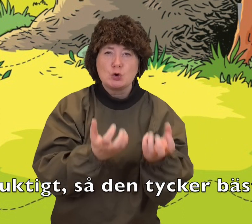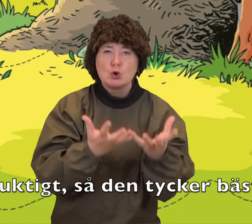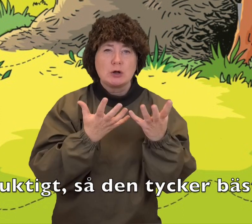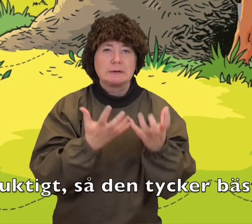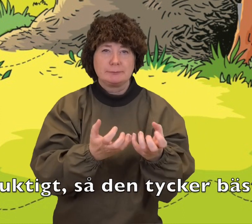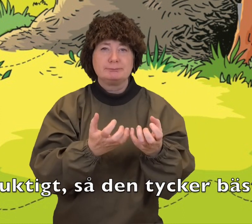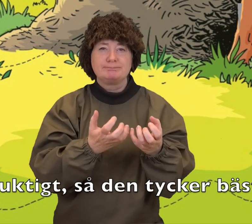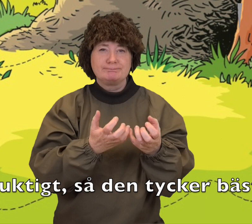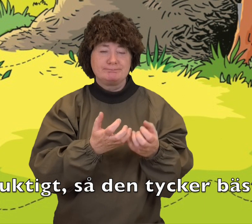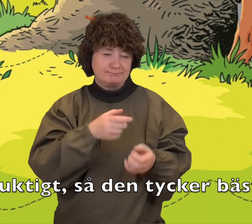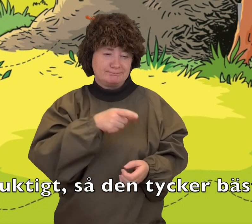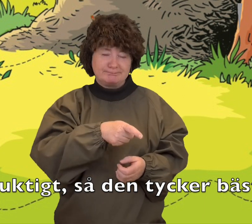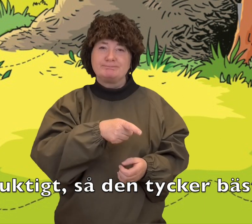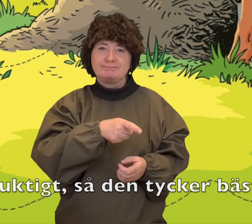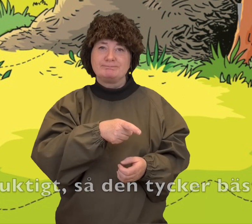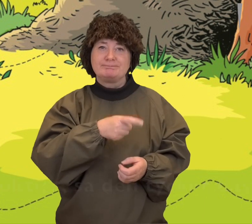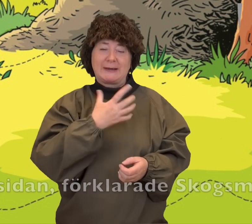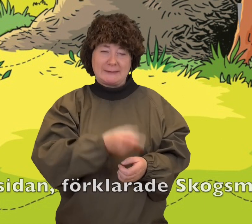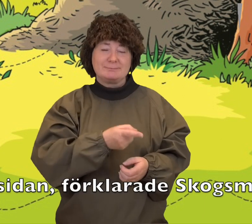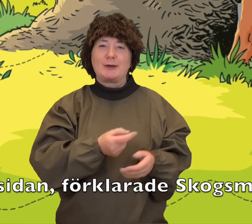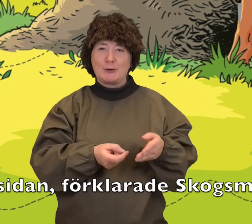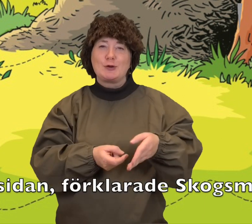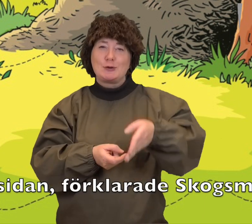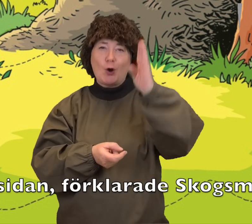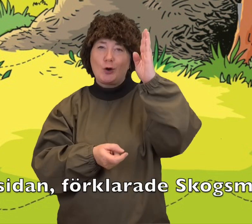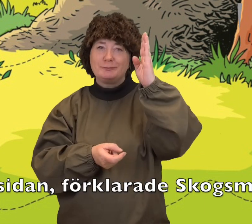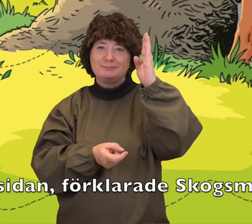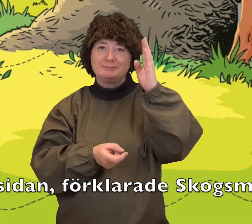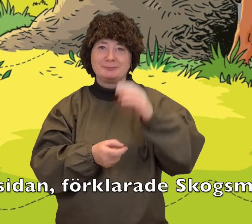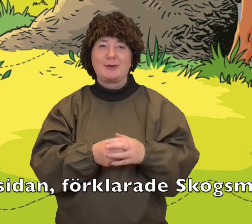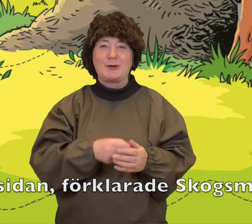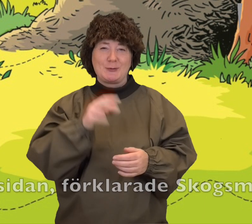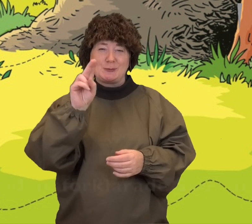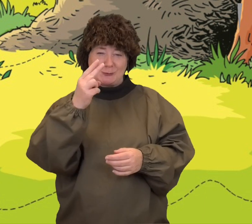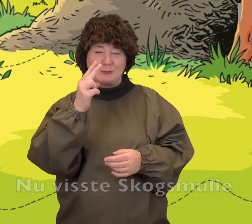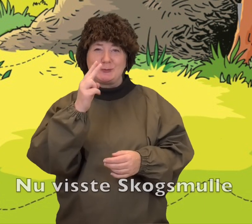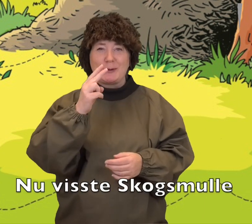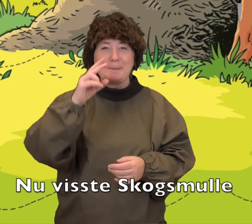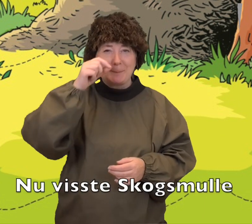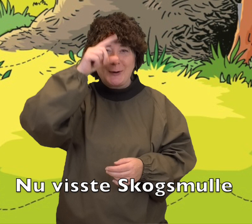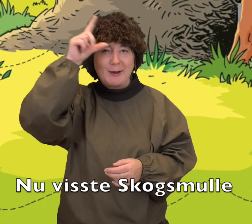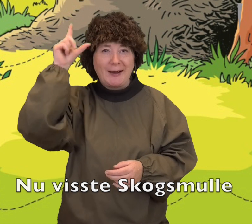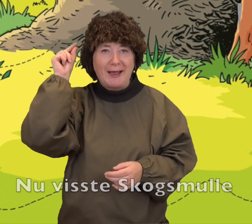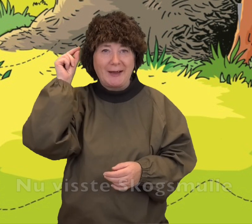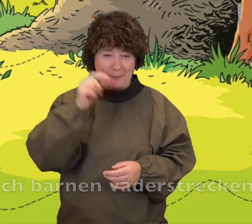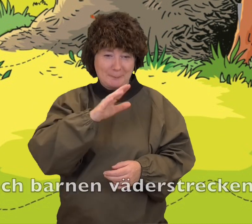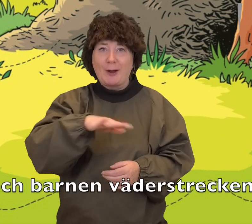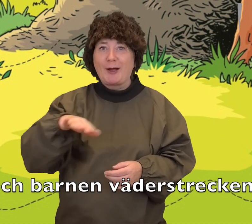Så den tycker bäst om norrsidan, förklarade skogsmulle. Nu visste skogsmulle och